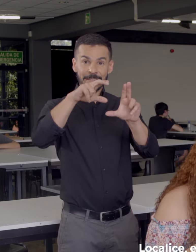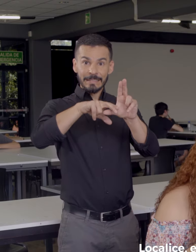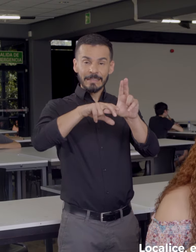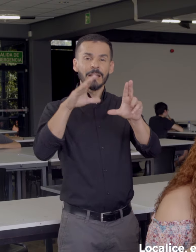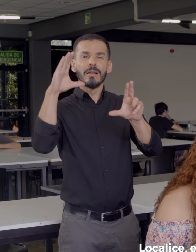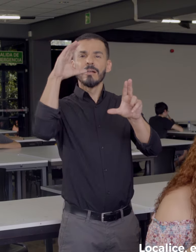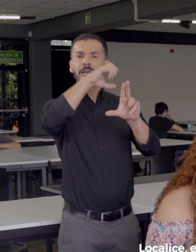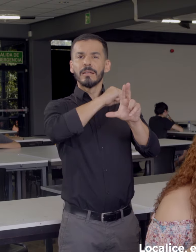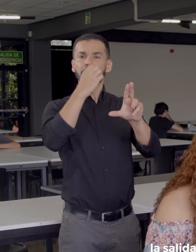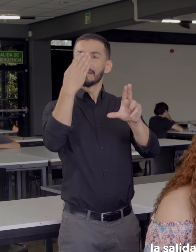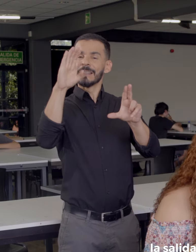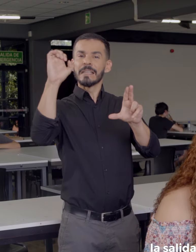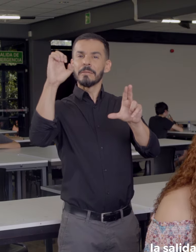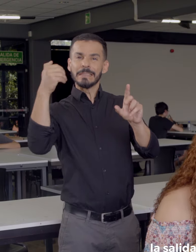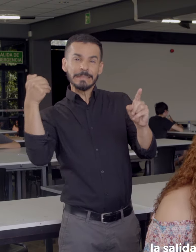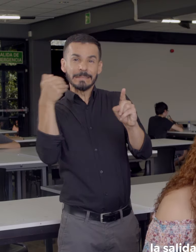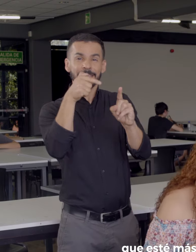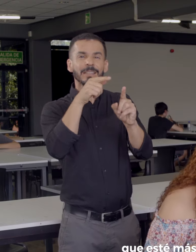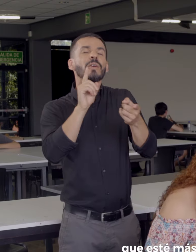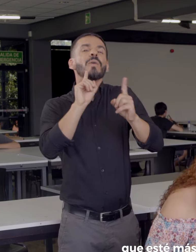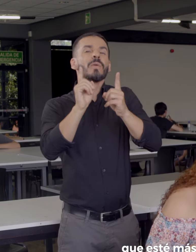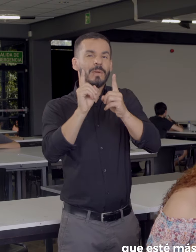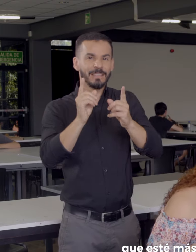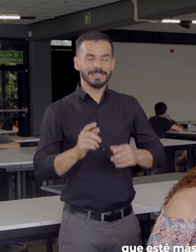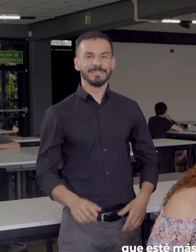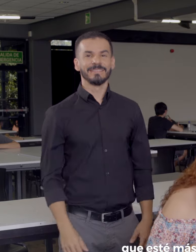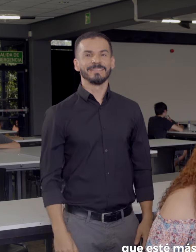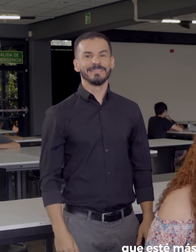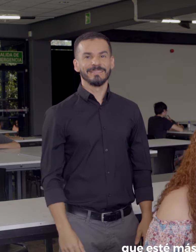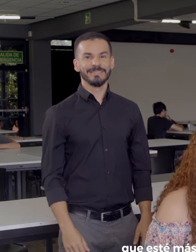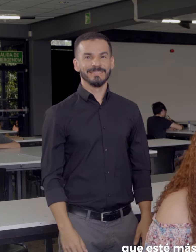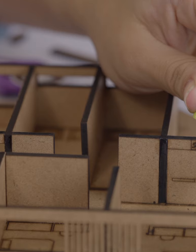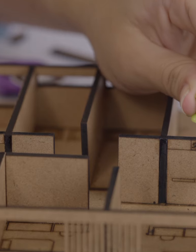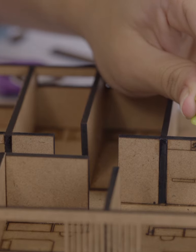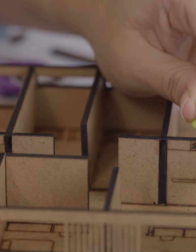Localice en este momento la salida de emergencia que esté más cerca de su asiento.